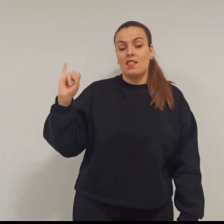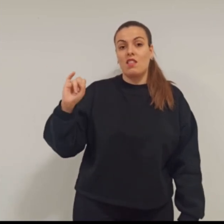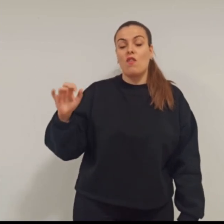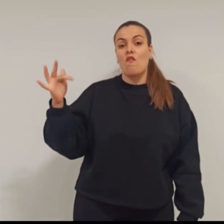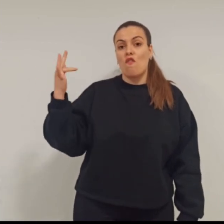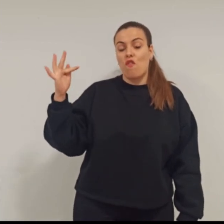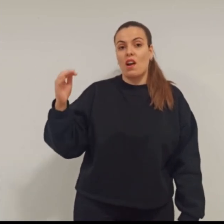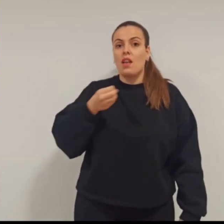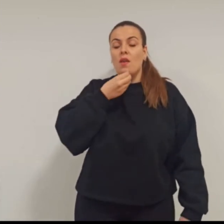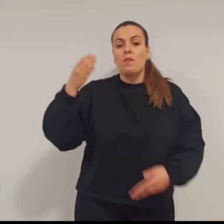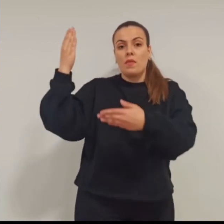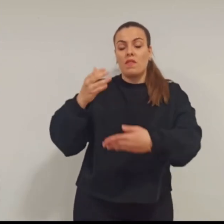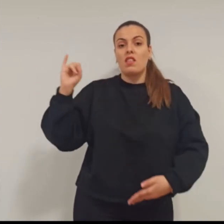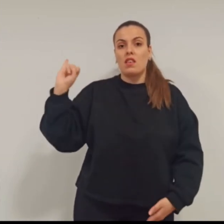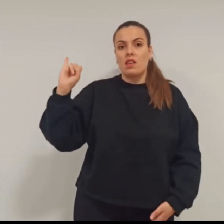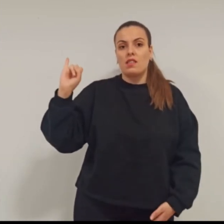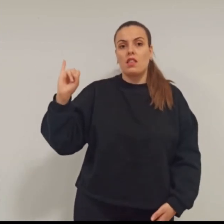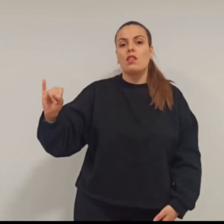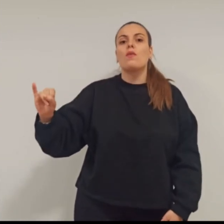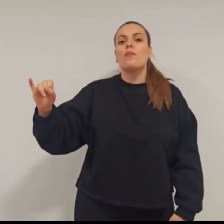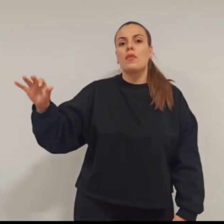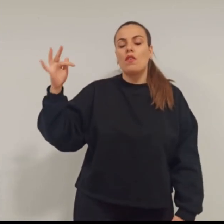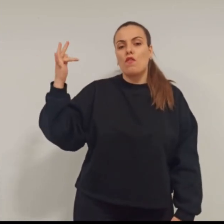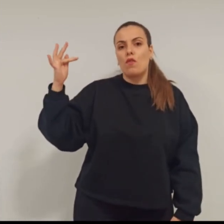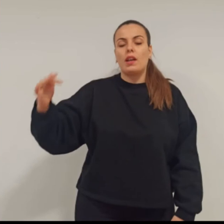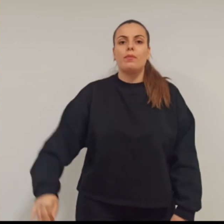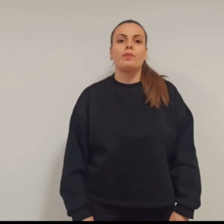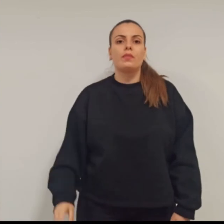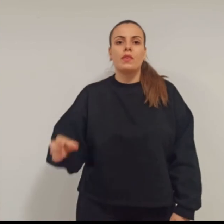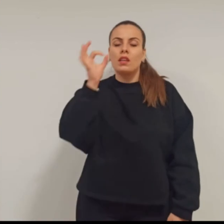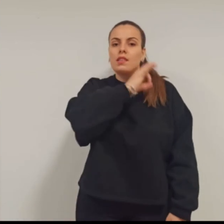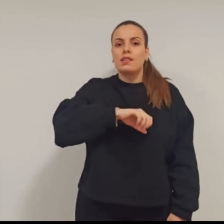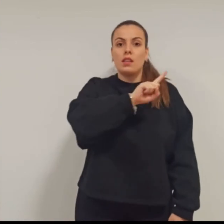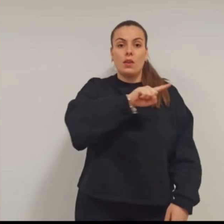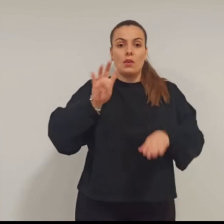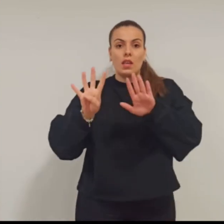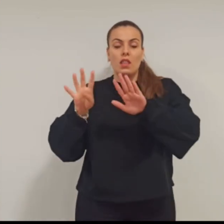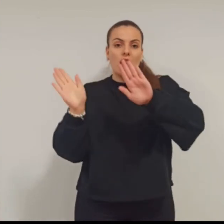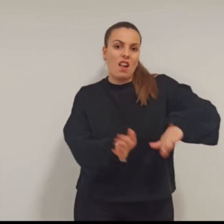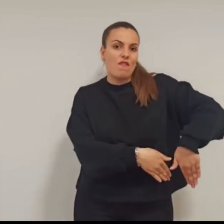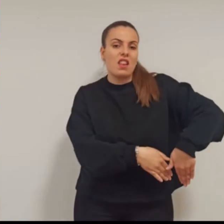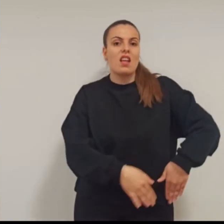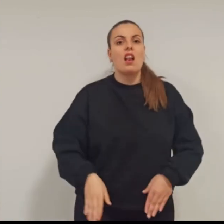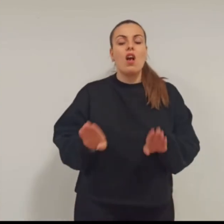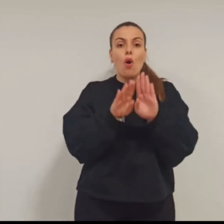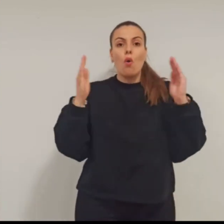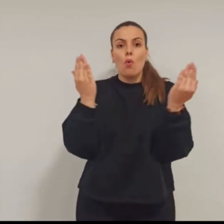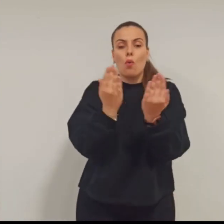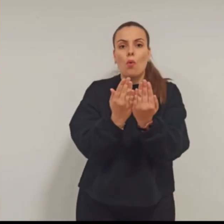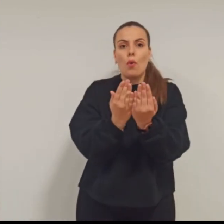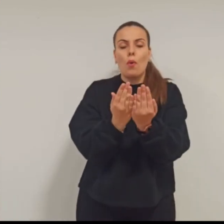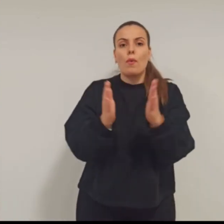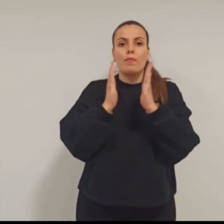Bienvenido, Casa de la Inquisición de los Fúcares. Siglo XV, al final, Grupo Religioso,